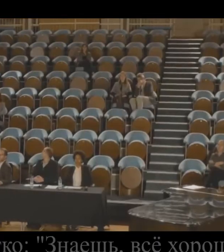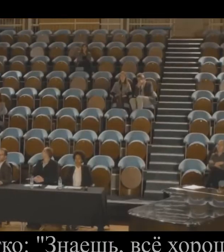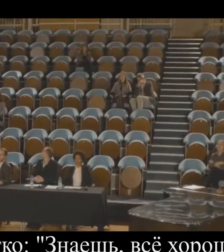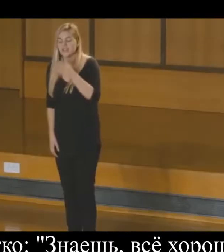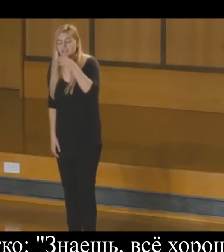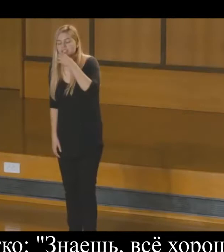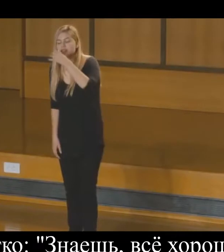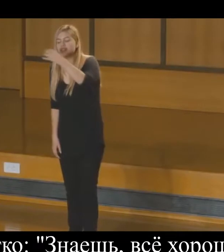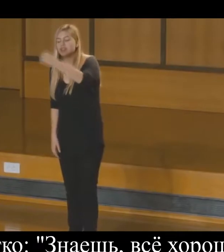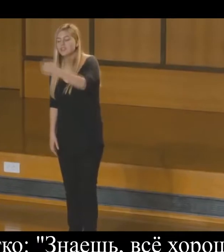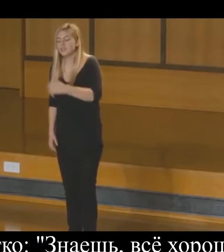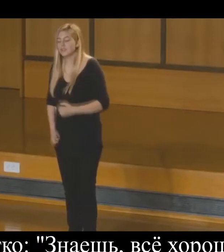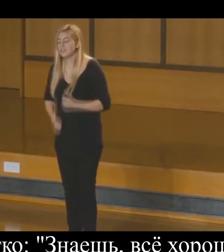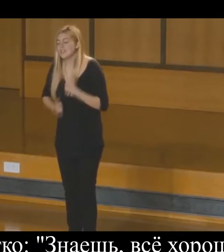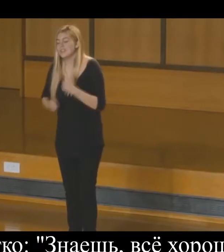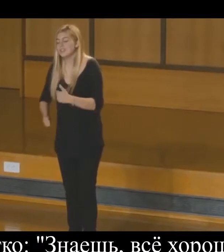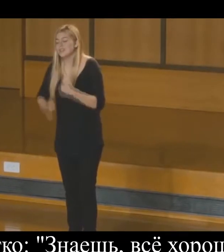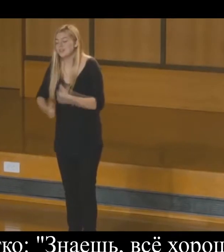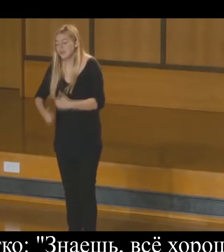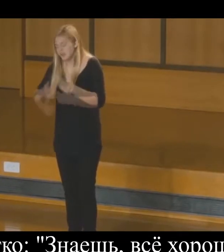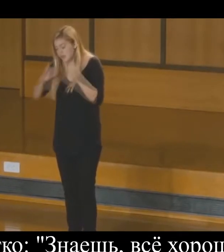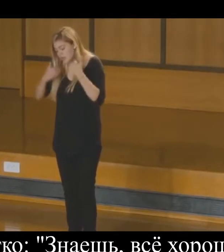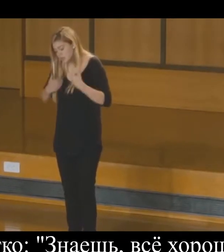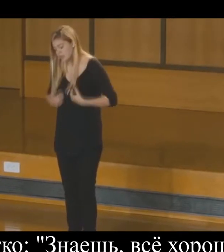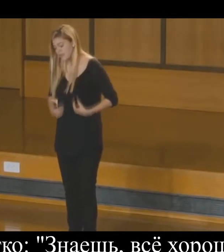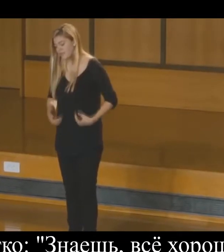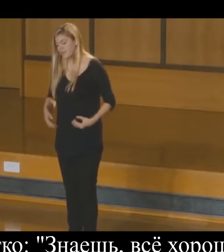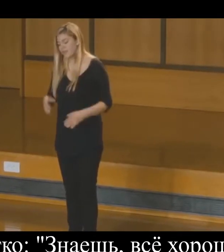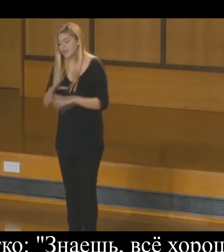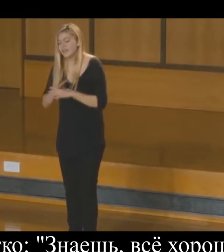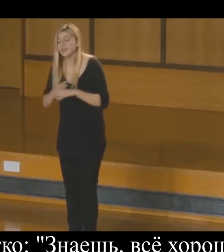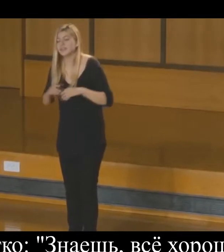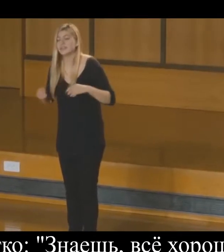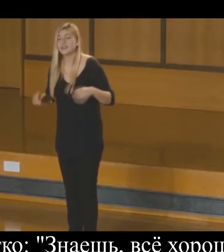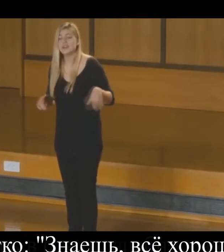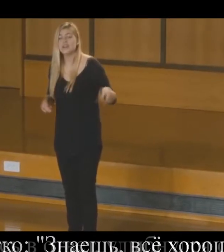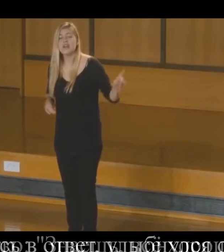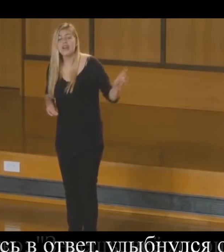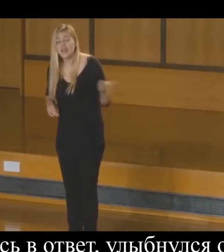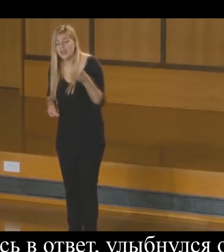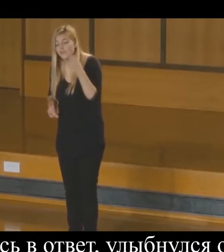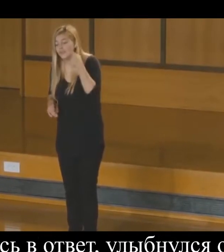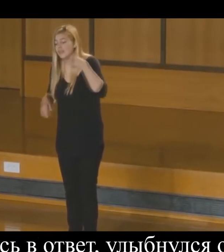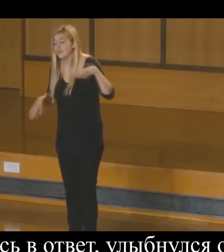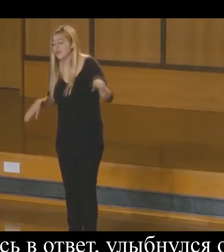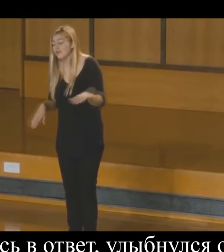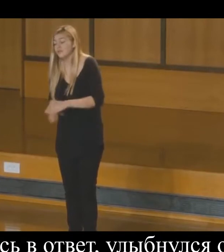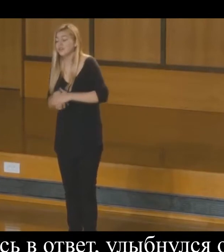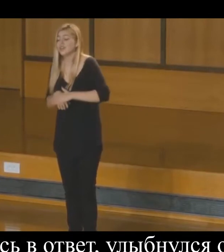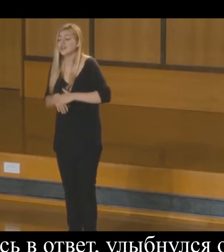Я сказала легко, знаешь все хорошо Притворившись в ответ,